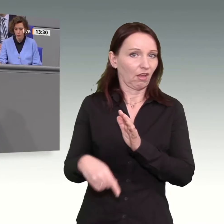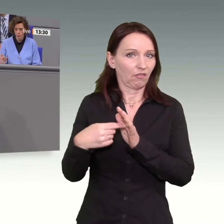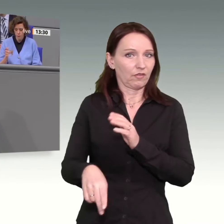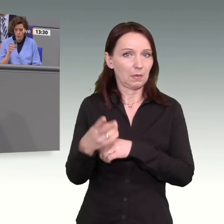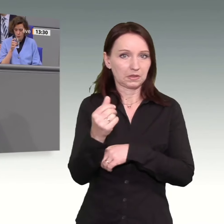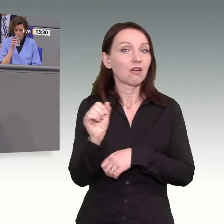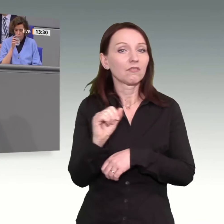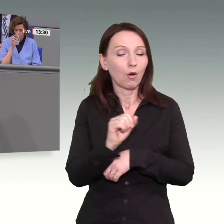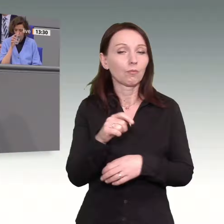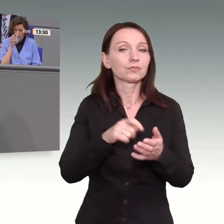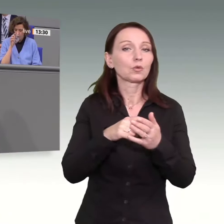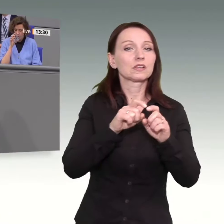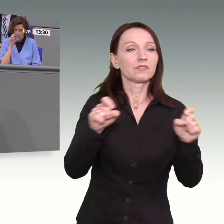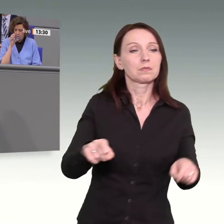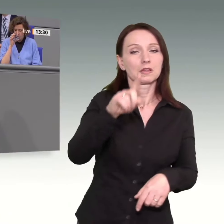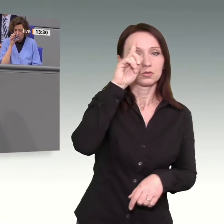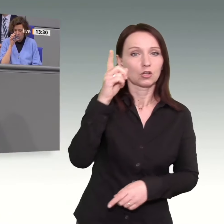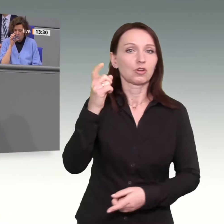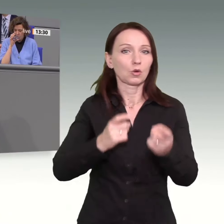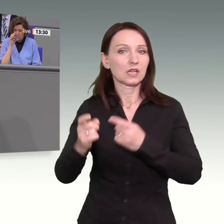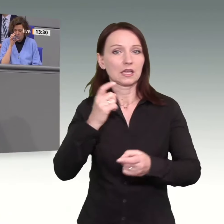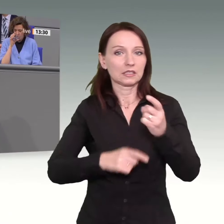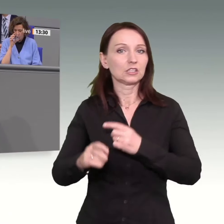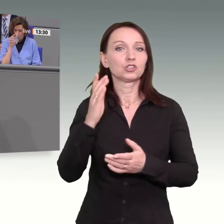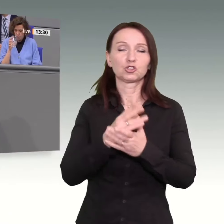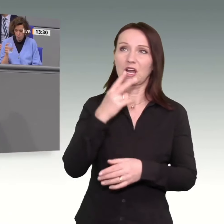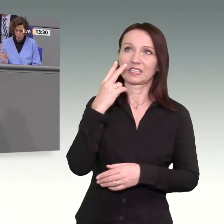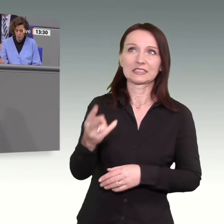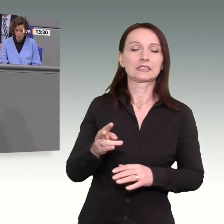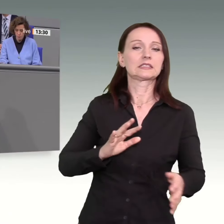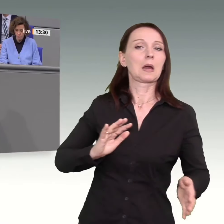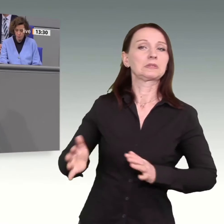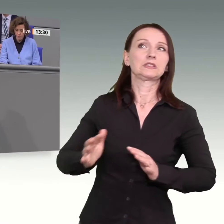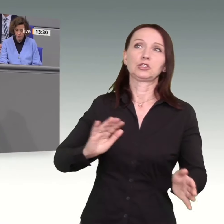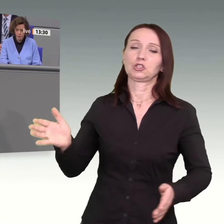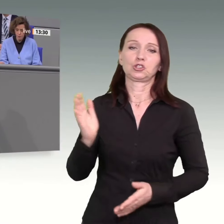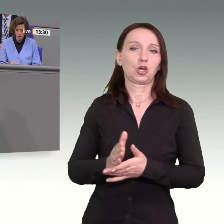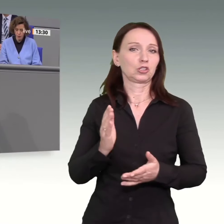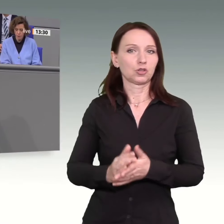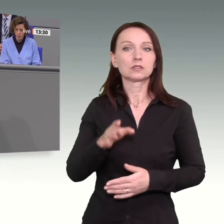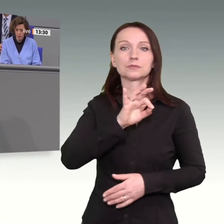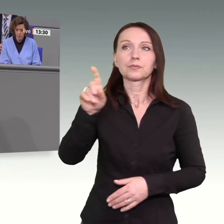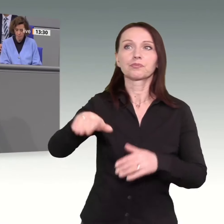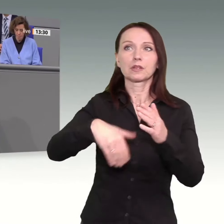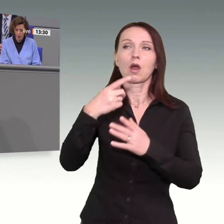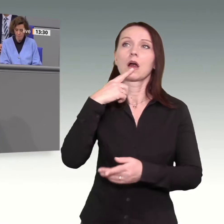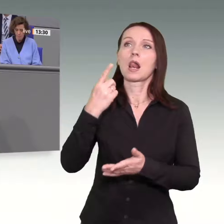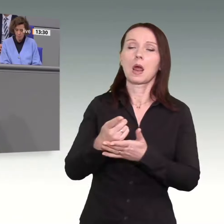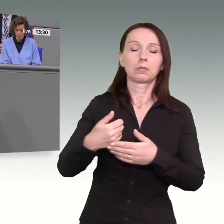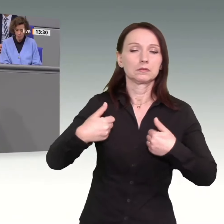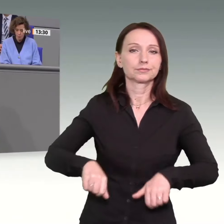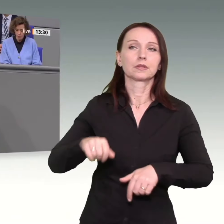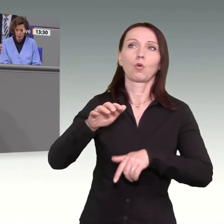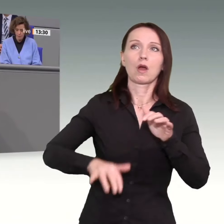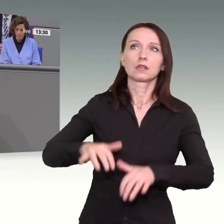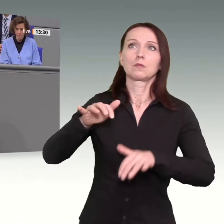und ausländische Firmen ihren Kurs mittlerweile mit großer Skepsis sehen und weil sie ständig mit neuen Bürokratieauflagen belastet werden,